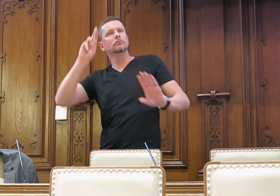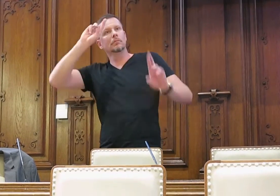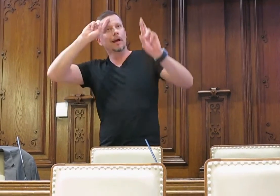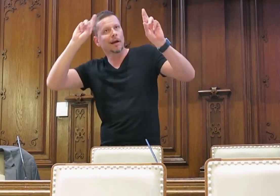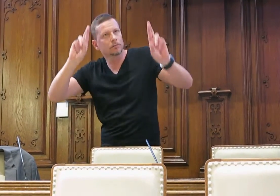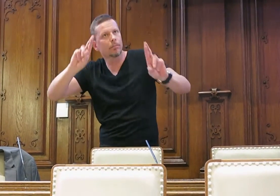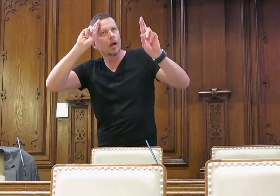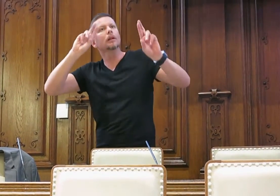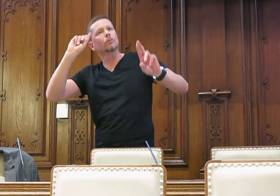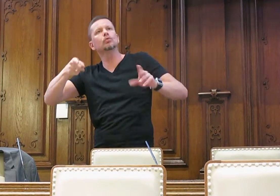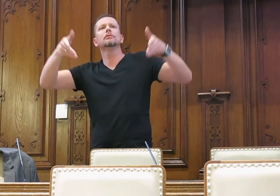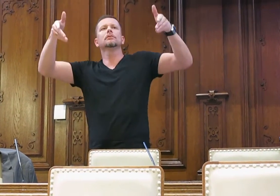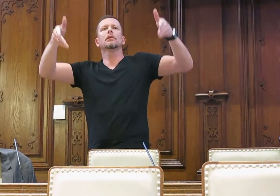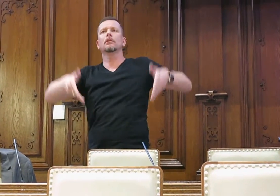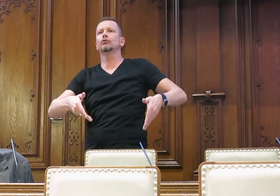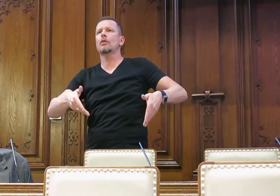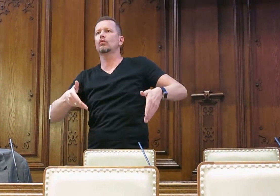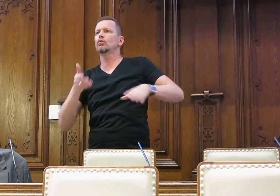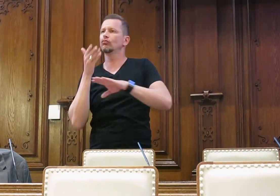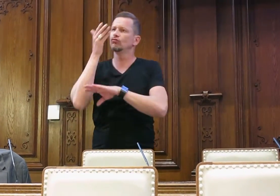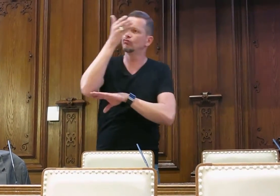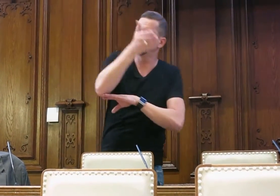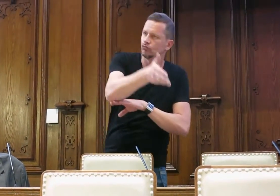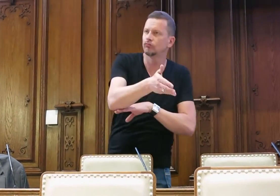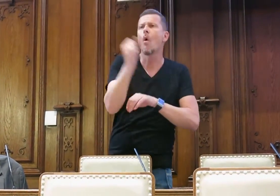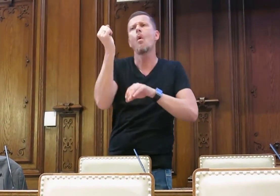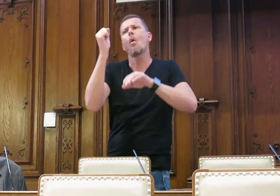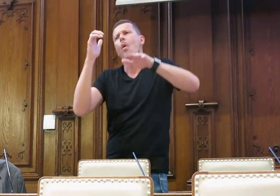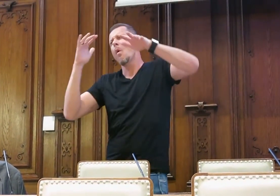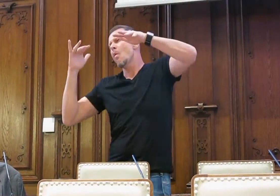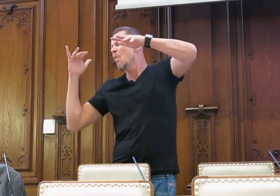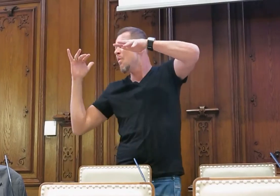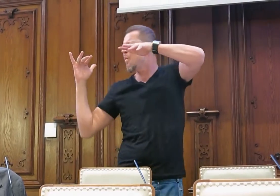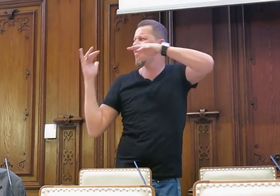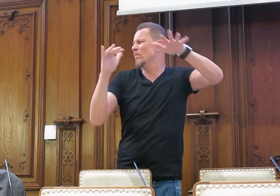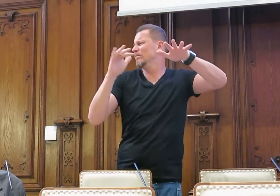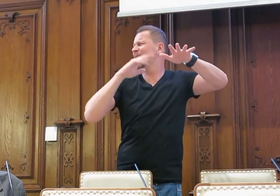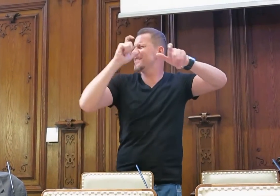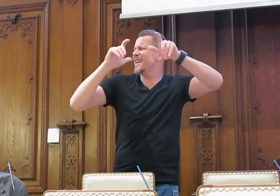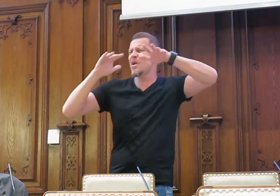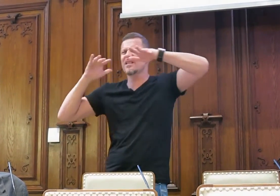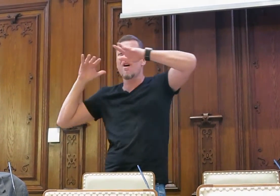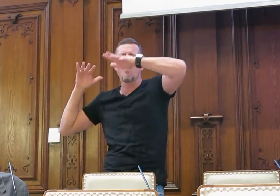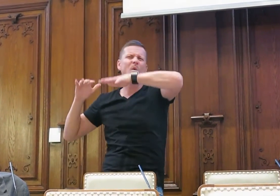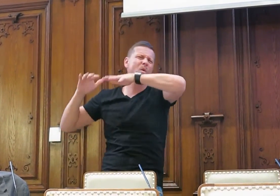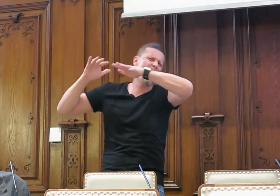Also sind sehr betroffen und wollen ihm einfach Respekt zahlen, indem sie ihm dann beim Begräbnis anwesend sind und einfach noch einmal